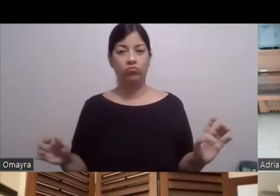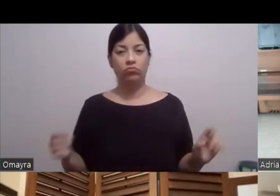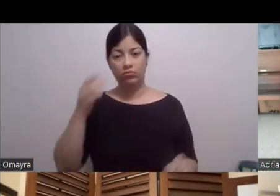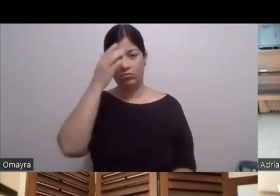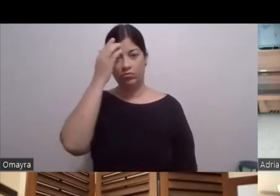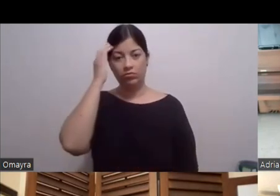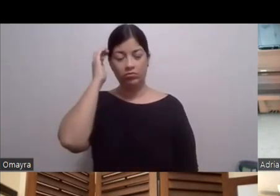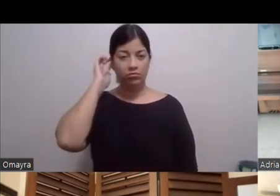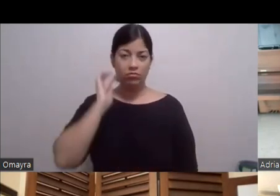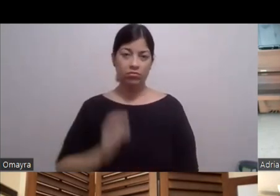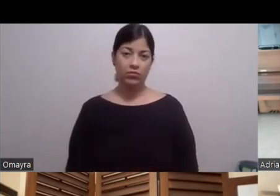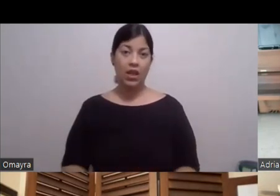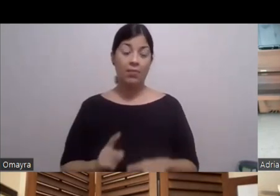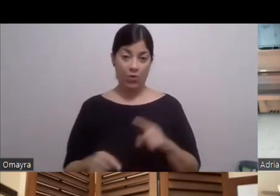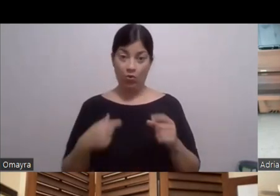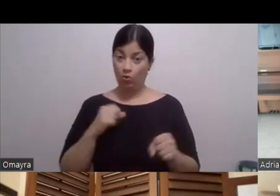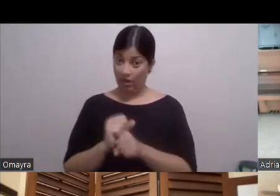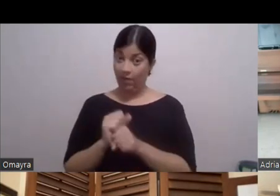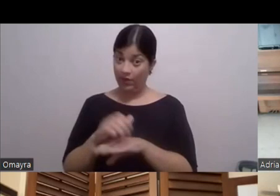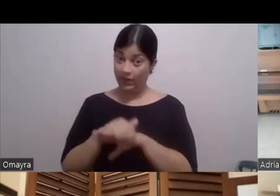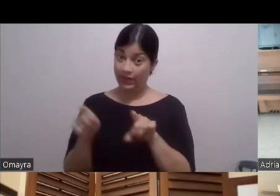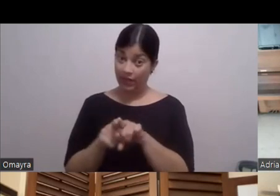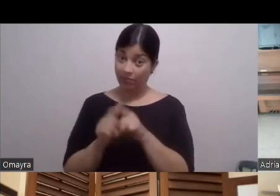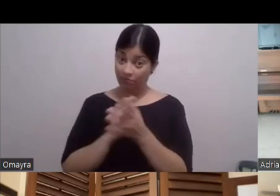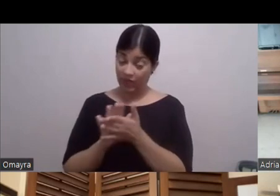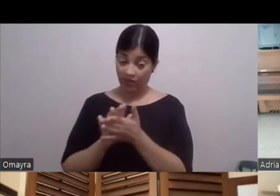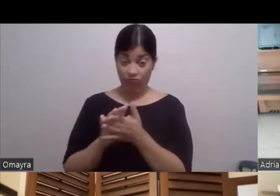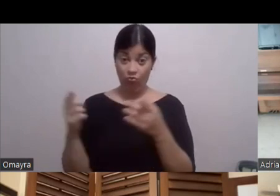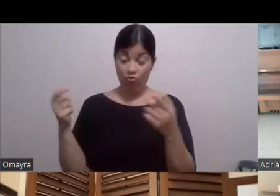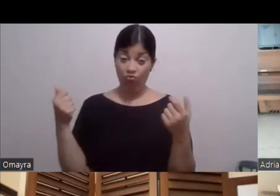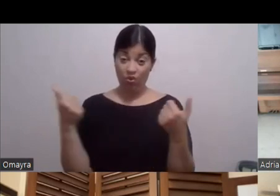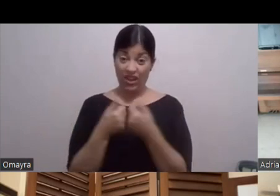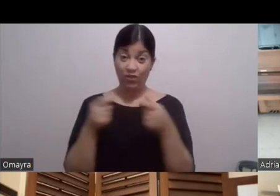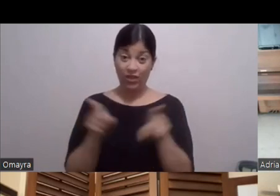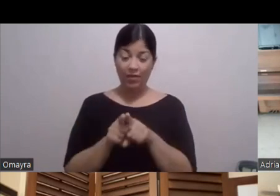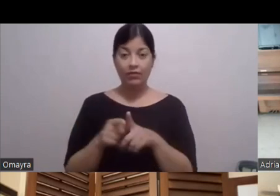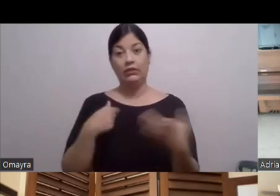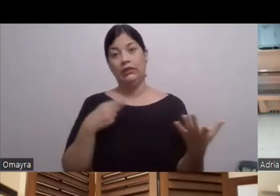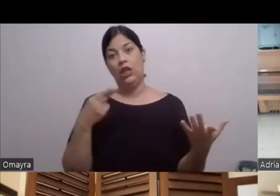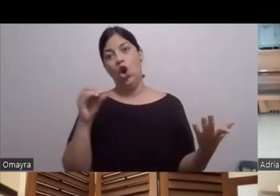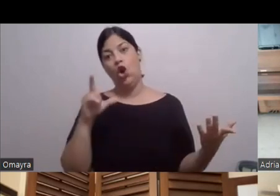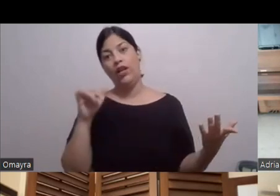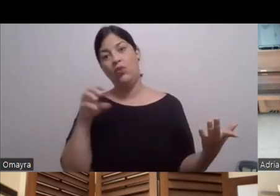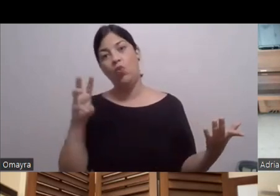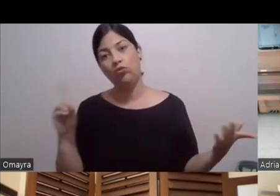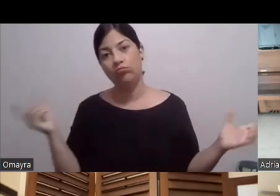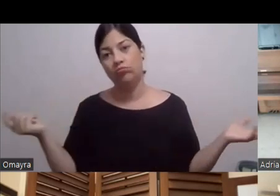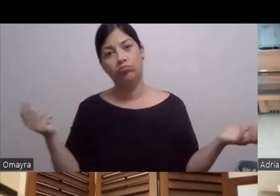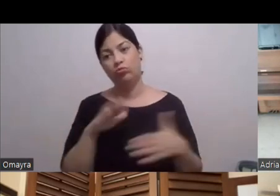Lo he trabajado en inglés Está chévere También es un reto Y vamos Hollywood es Hollywood Todo el mundo quiere Estar en ese pantallón Porque